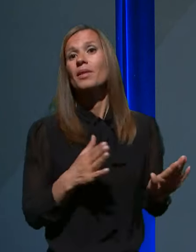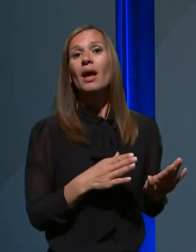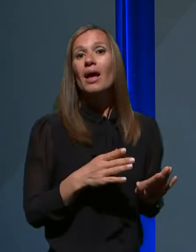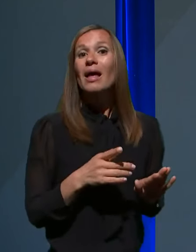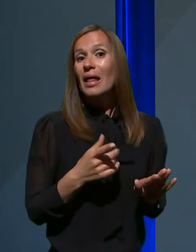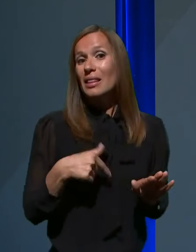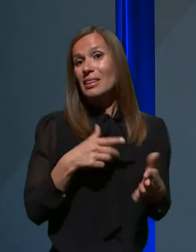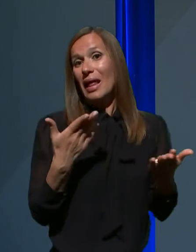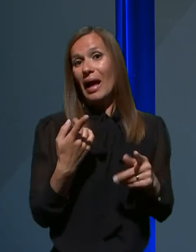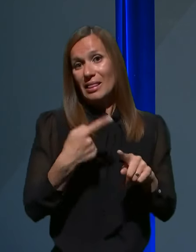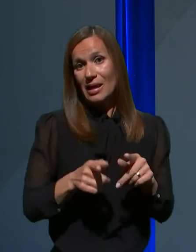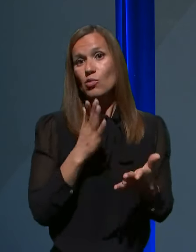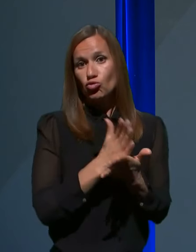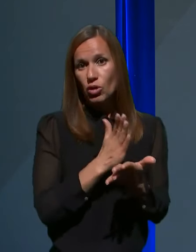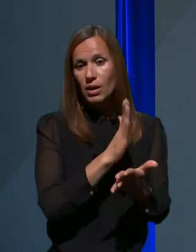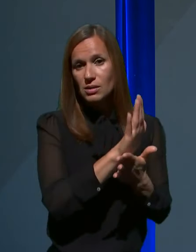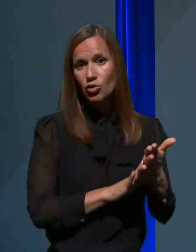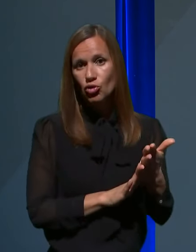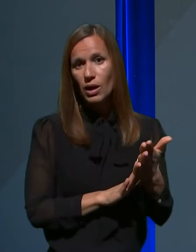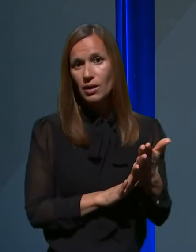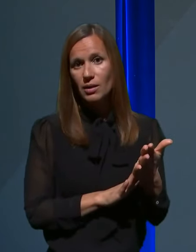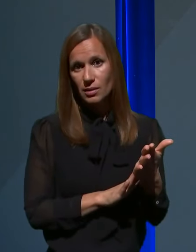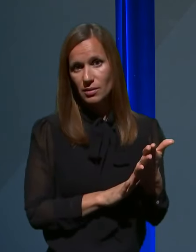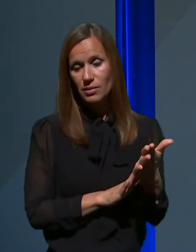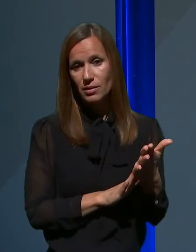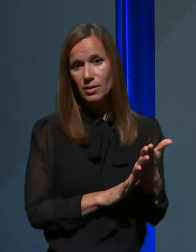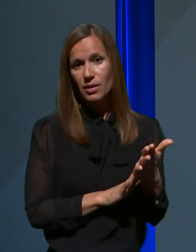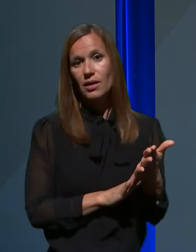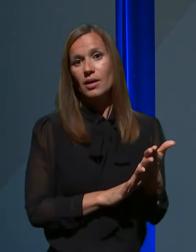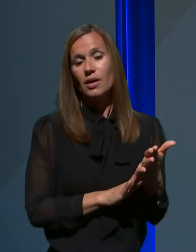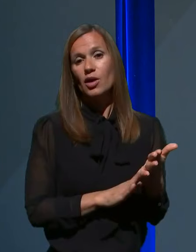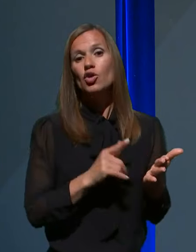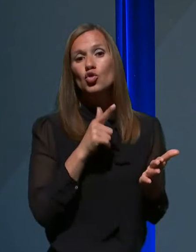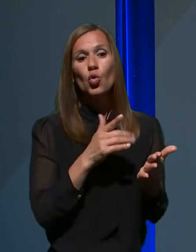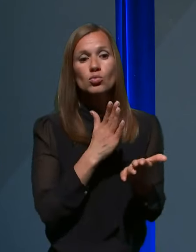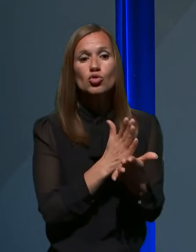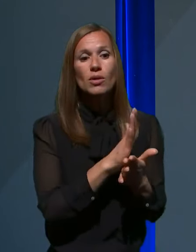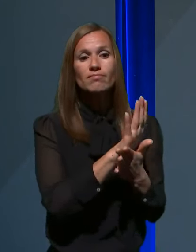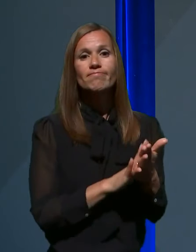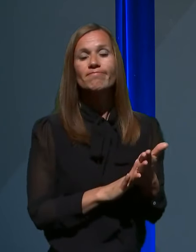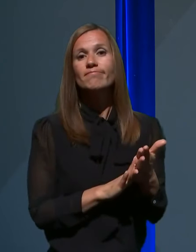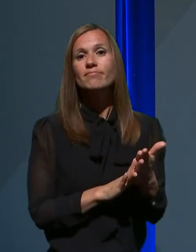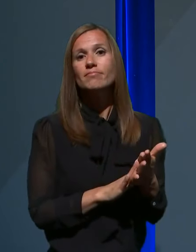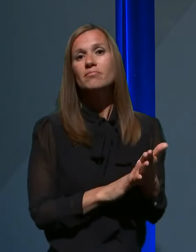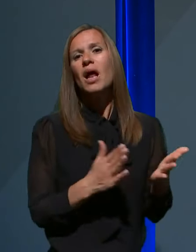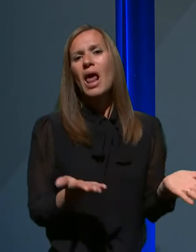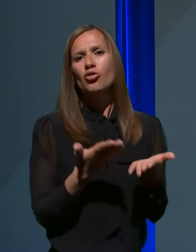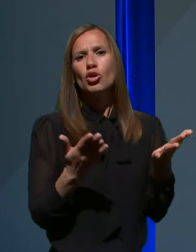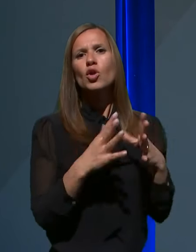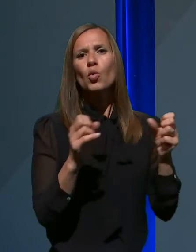vse ostalo, so je pričetek sproščanja ukrepov na področju